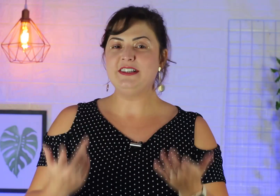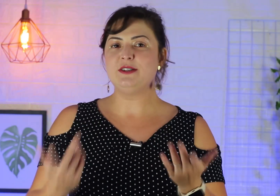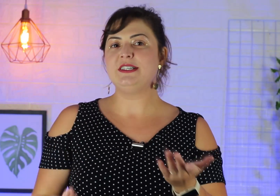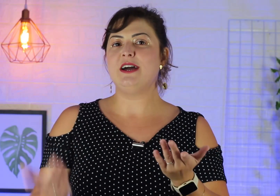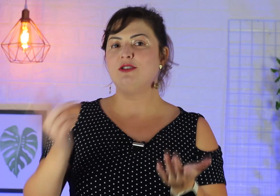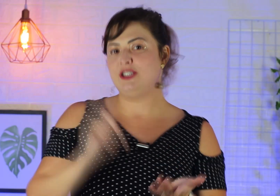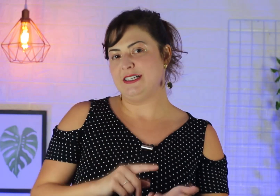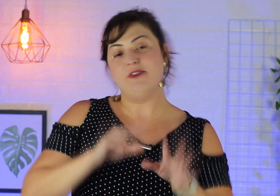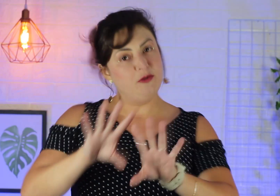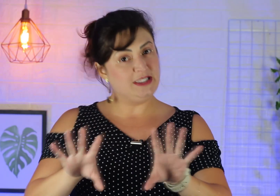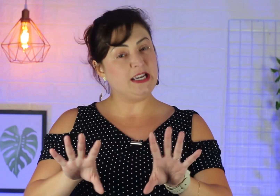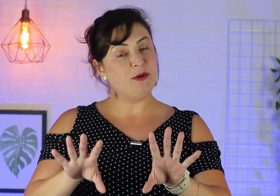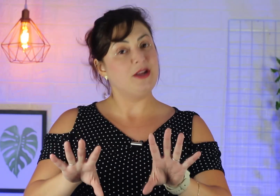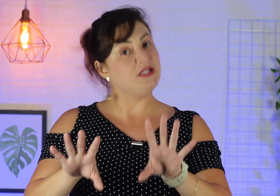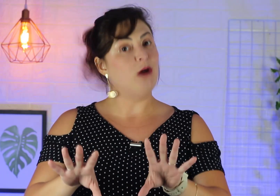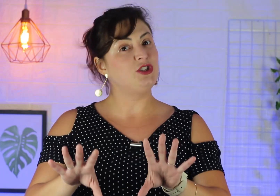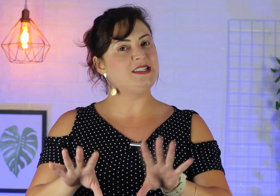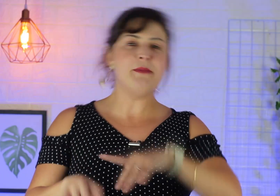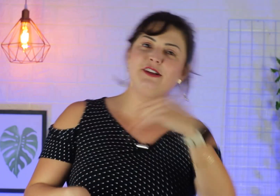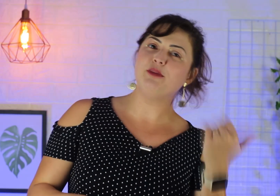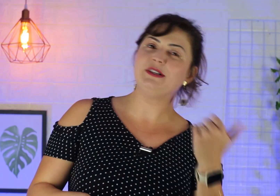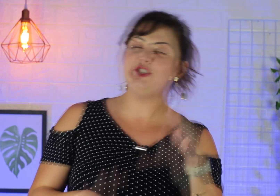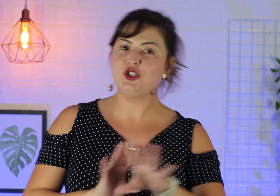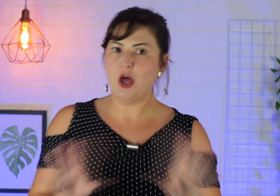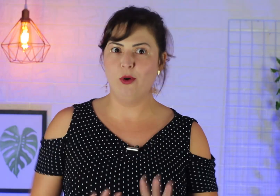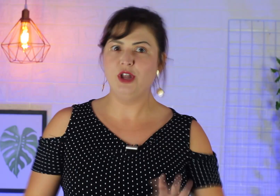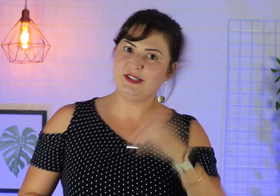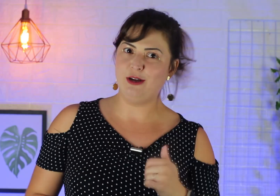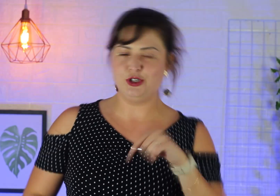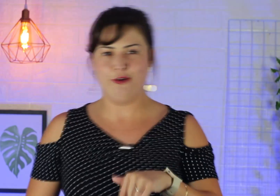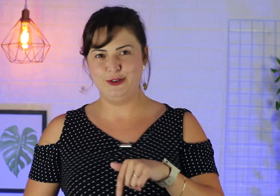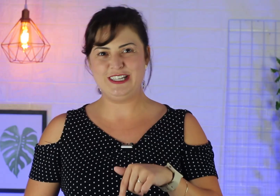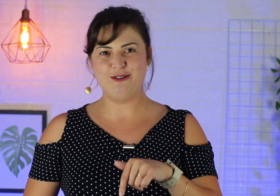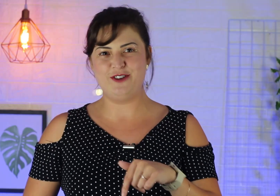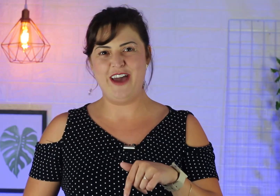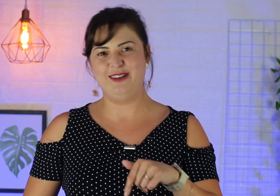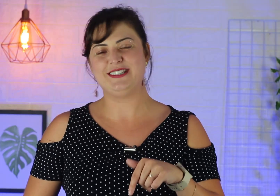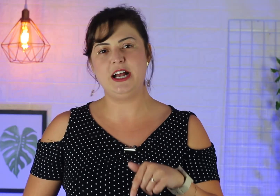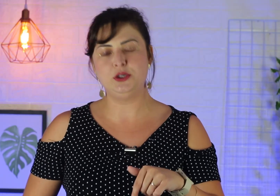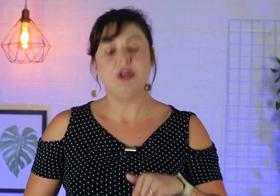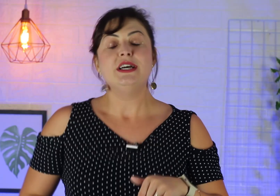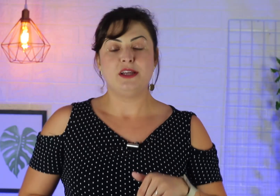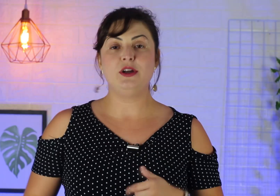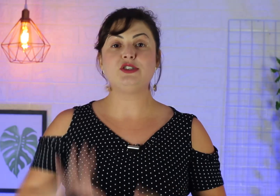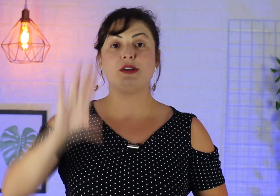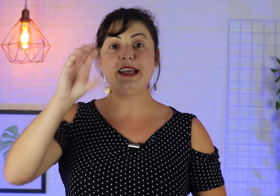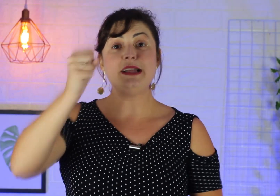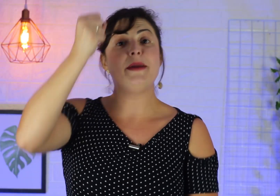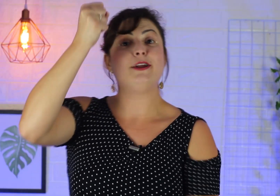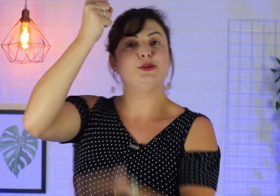fazer o sinal de testamento, vamos fazer aqui primeiro o sinal de testamento, depois a gente só muda o sinal de novo e o sinal de velho, certo? Então, olha só. Testamento.